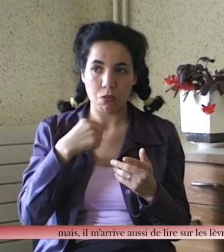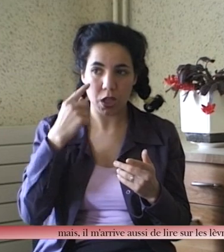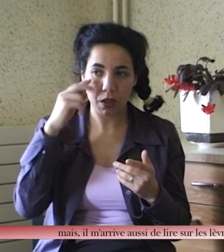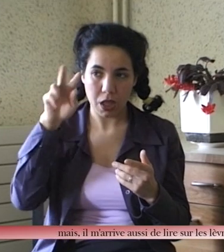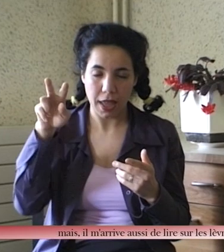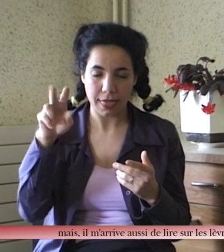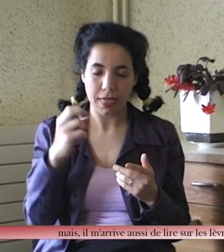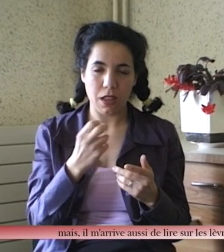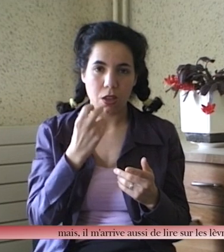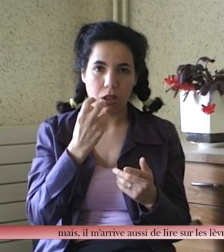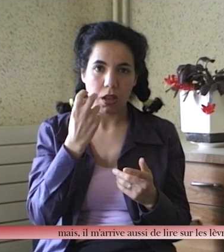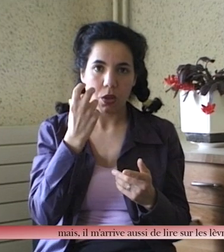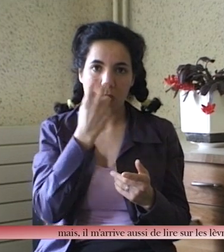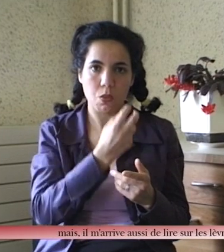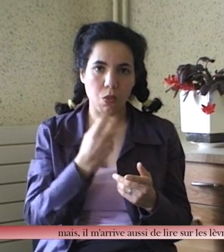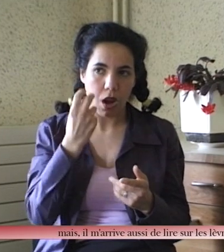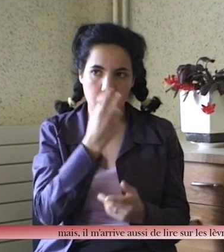Mais il m'arrive aussi de lire sur les lèvres.